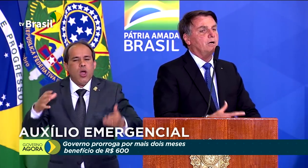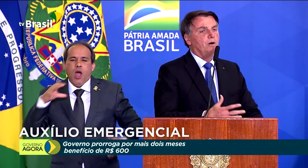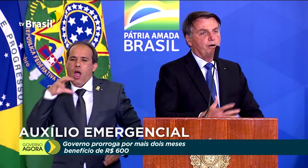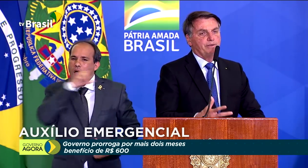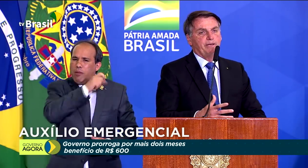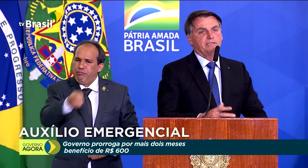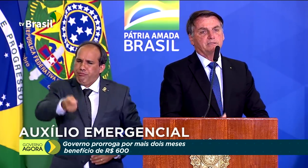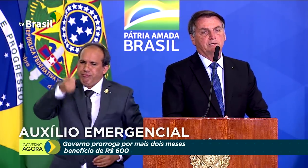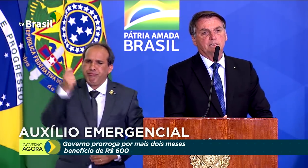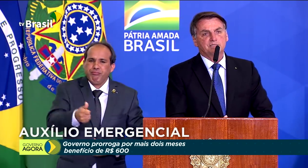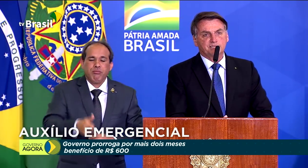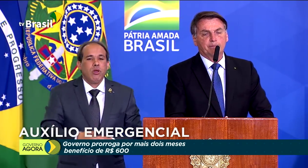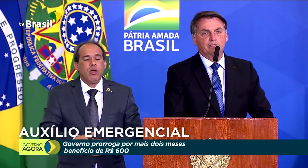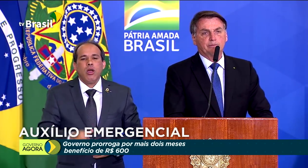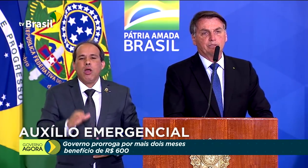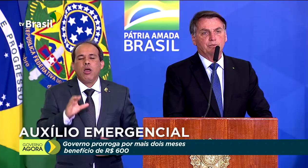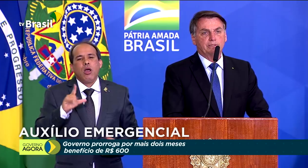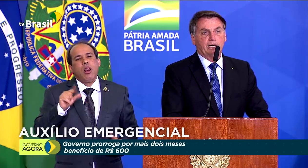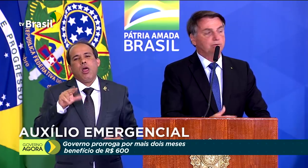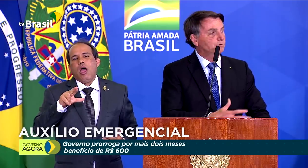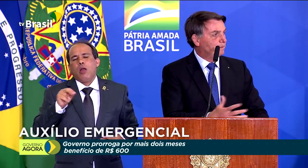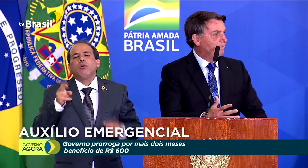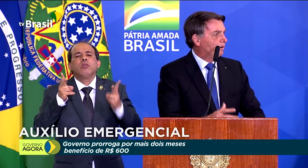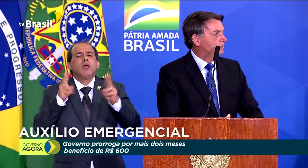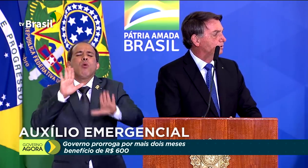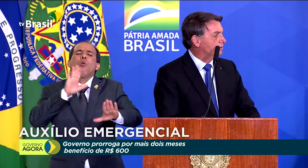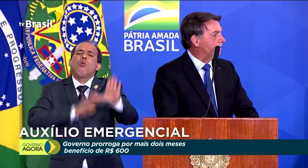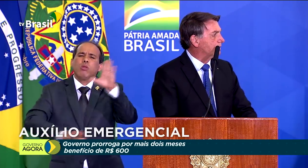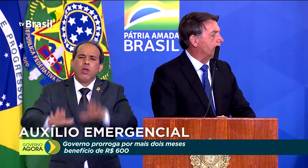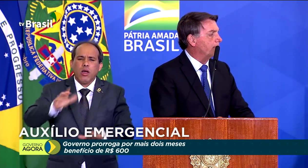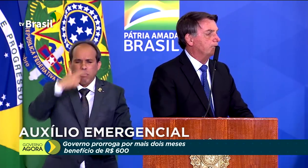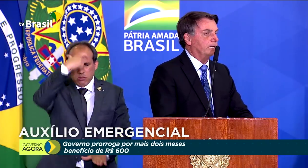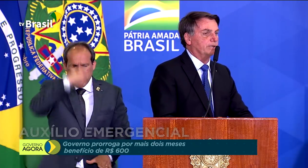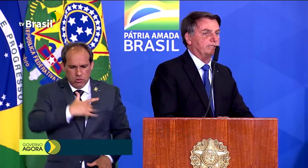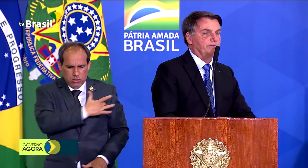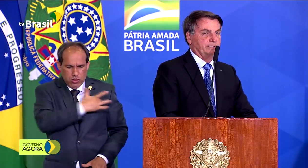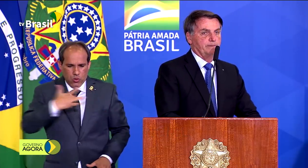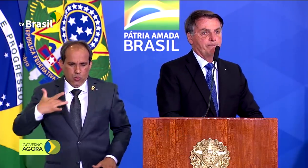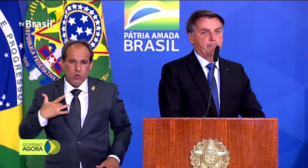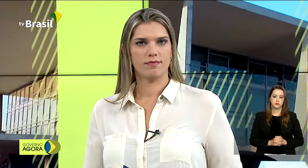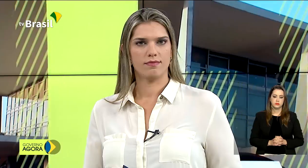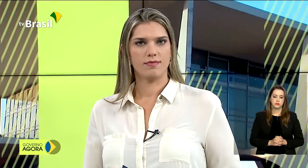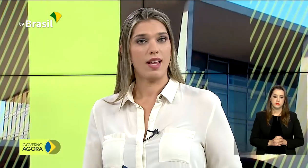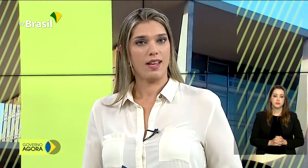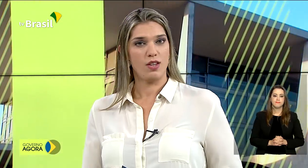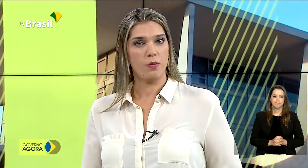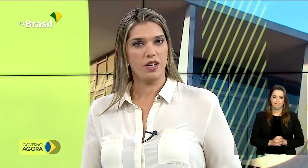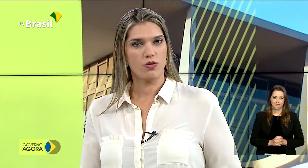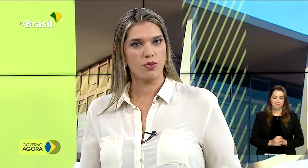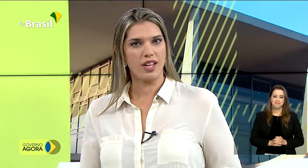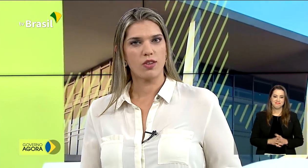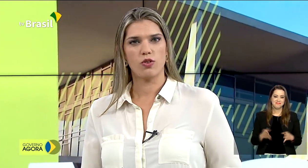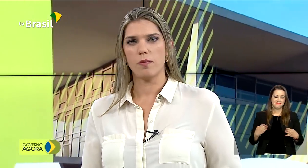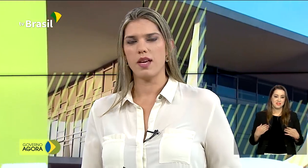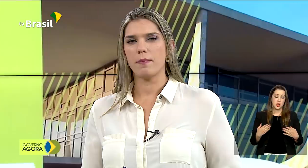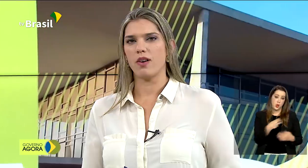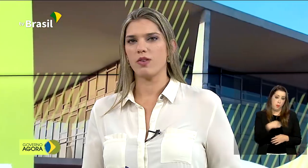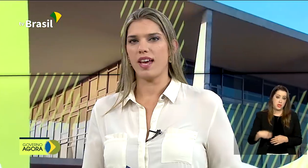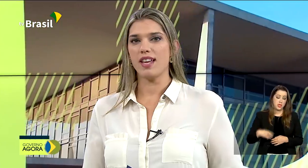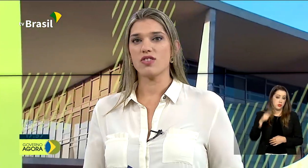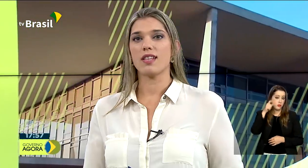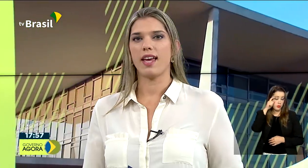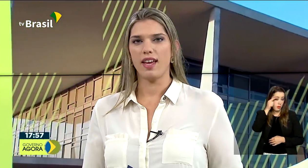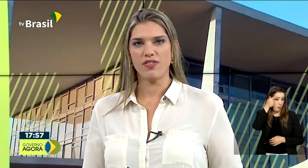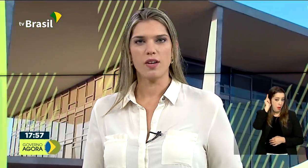possível, obviamente, sempre tomando cuidado com o bem maior de todos nós, que é a nossa vida. E o ministro da Economia,